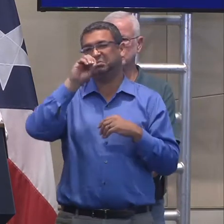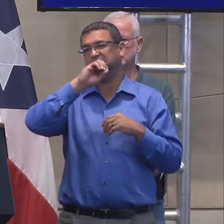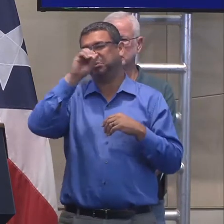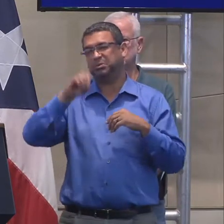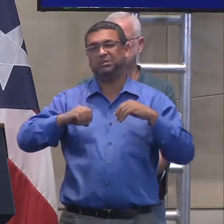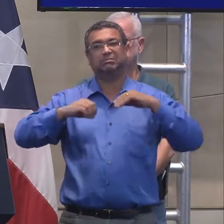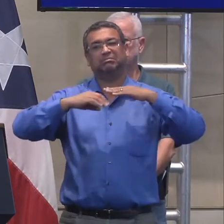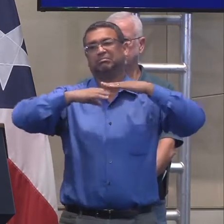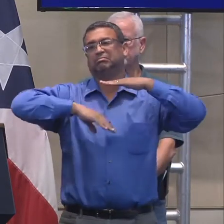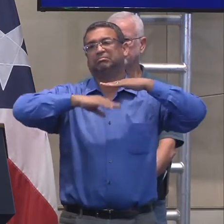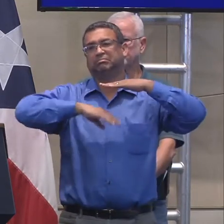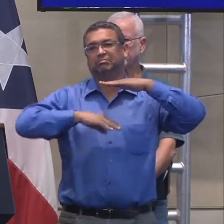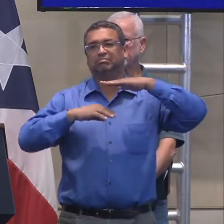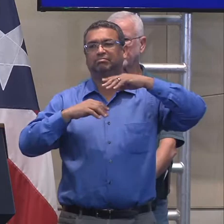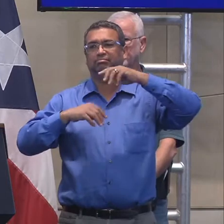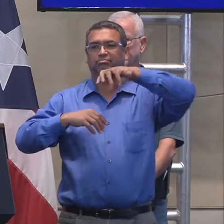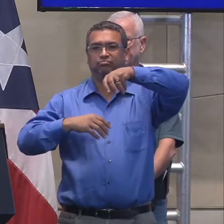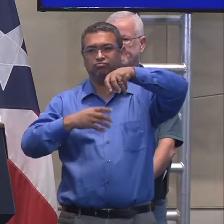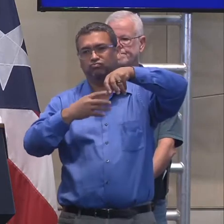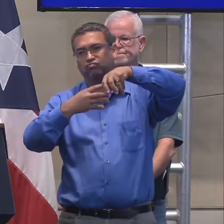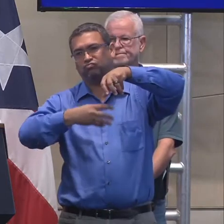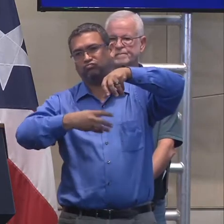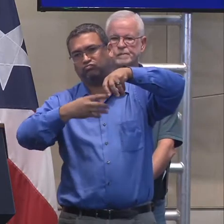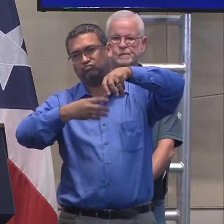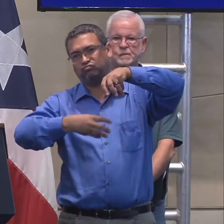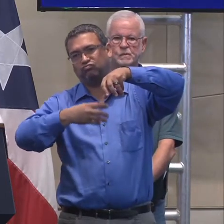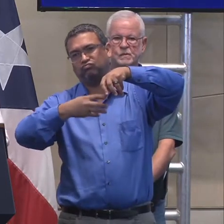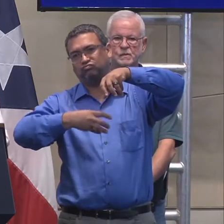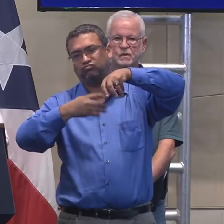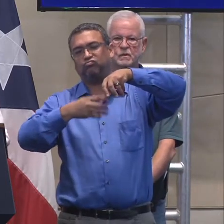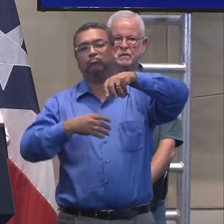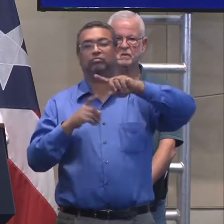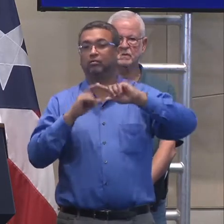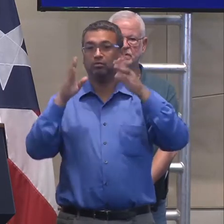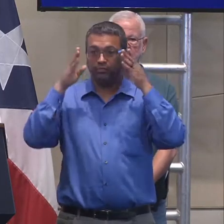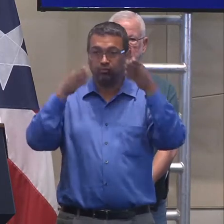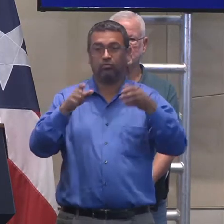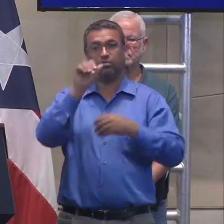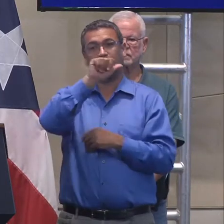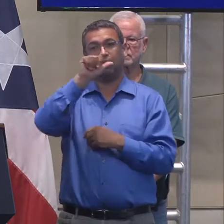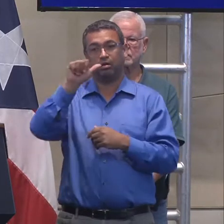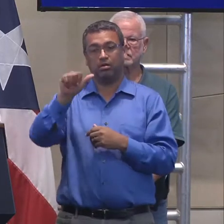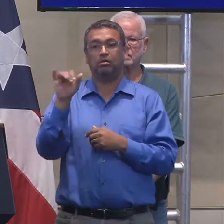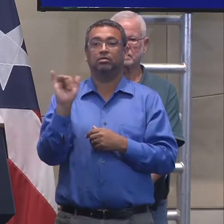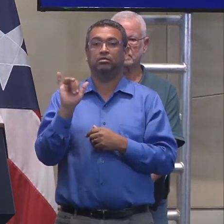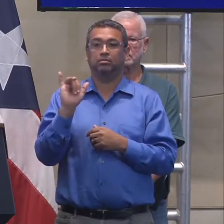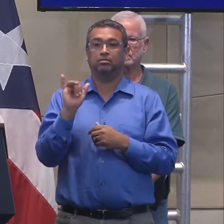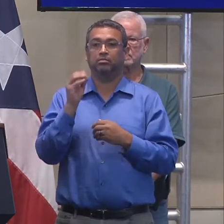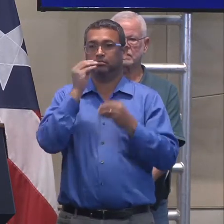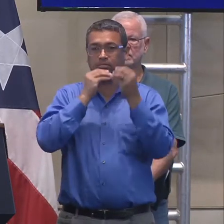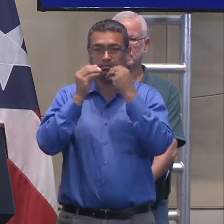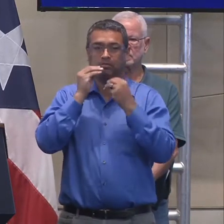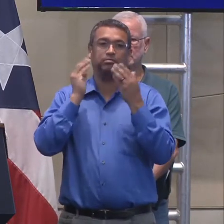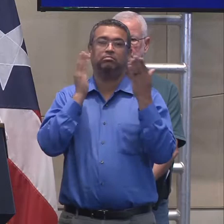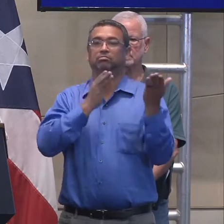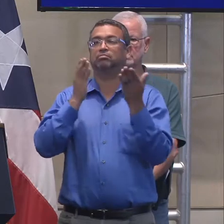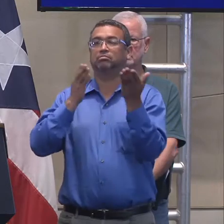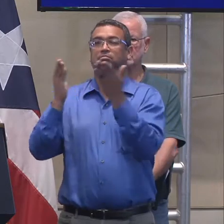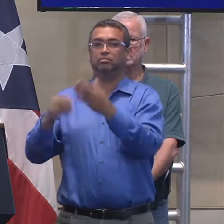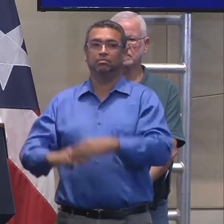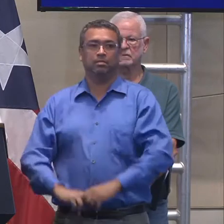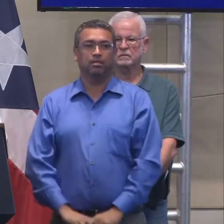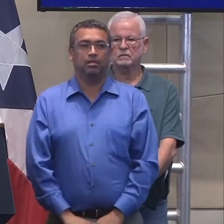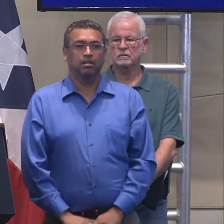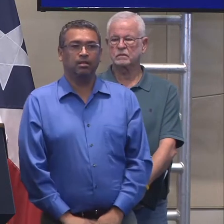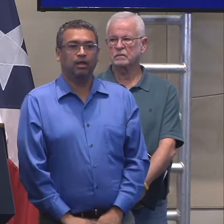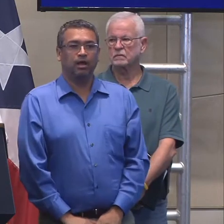% y vamos a darle enfoque no tan solo en el área de acueductos, sino en el de delivery de comida, entre otros.